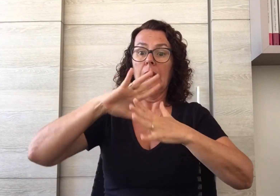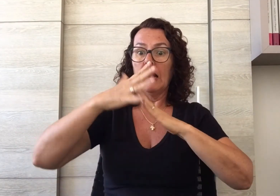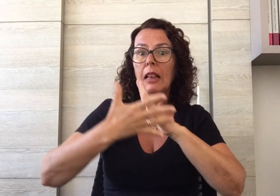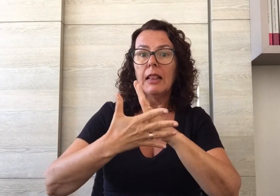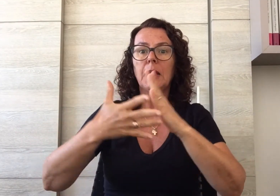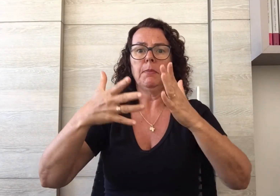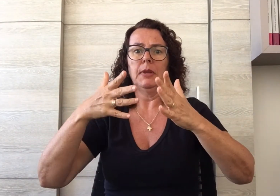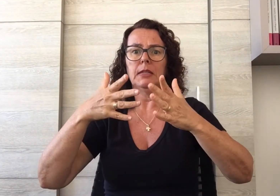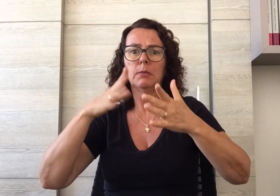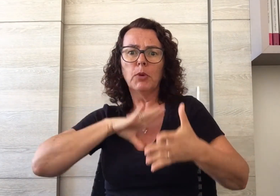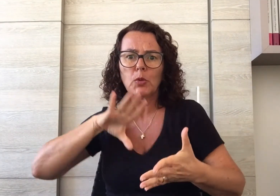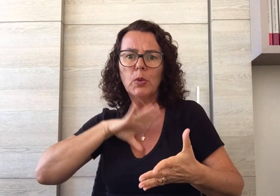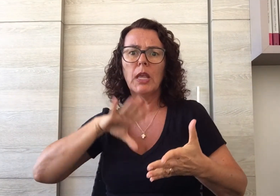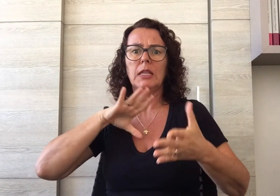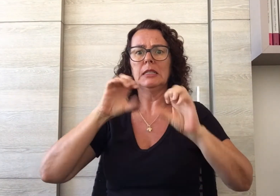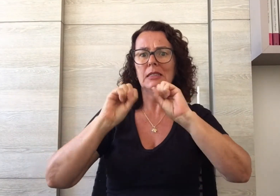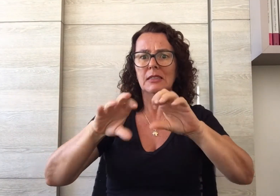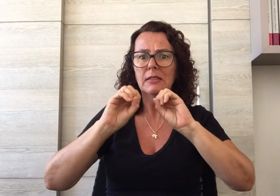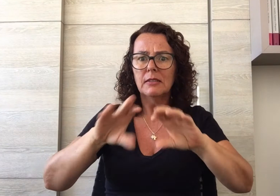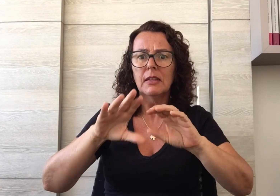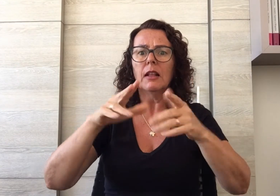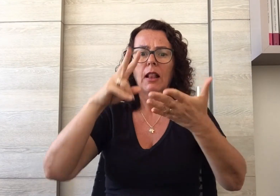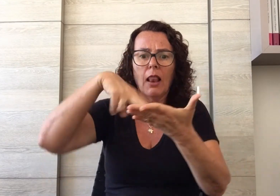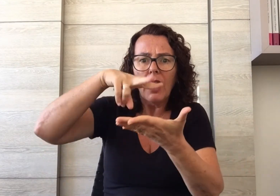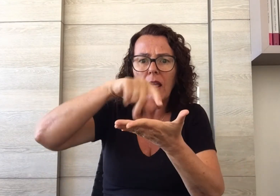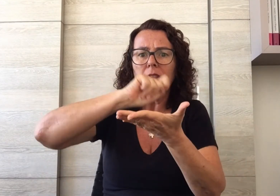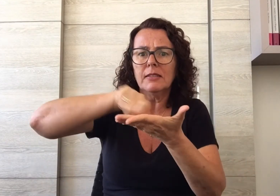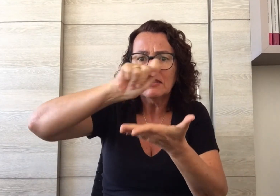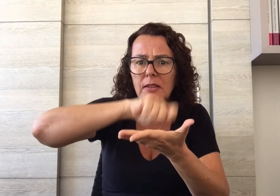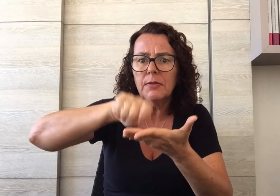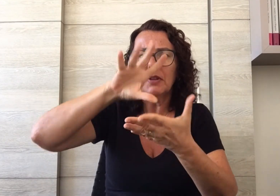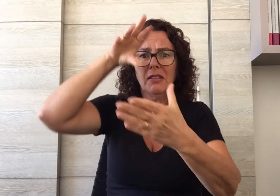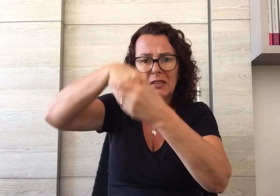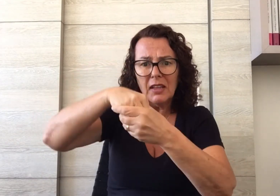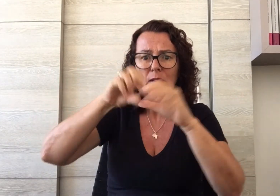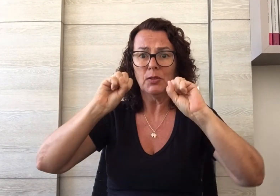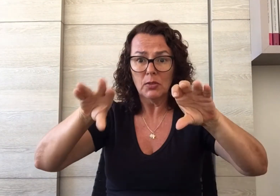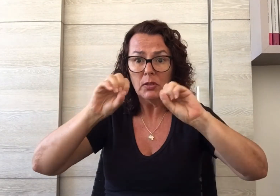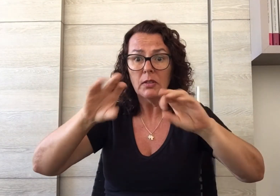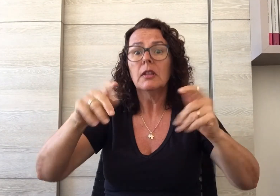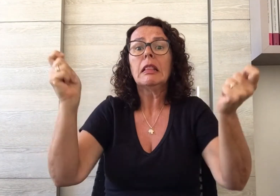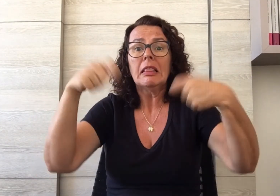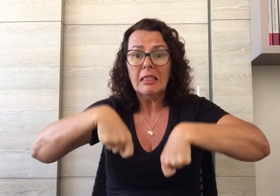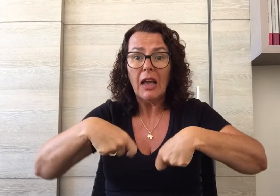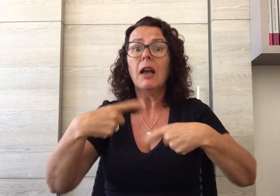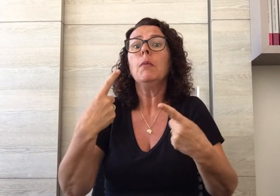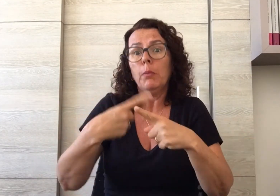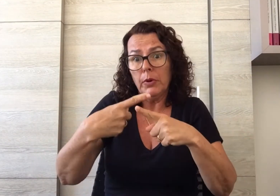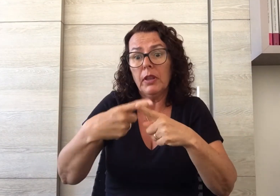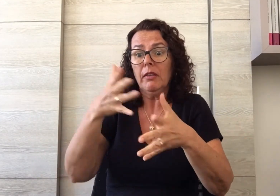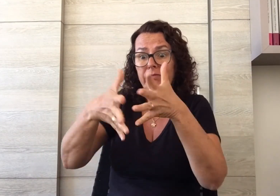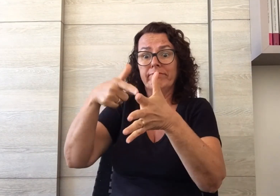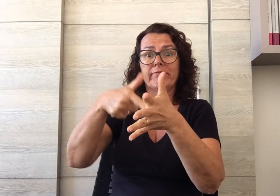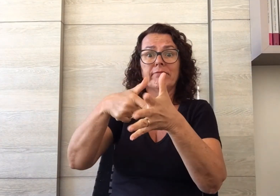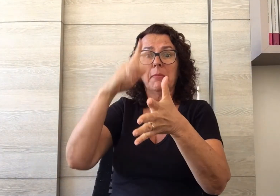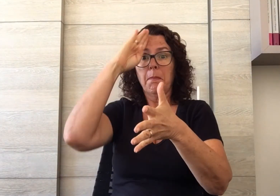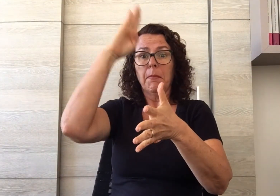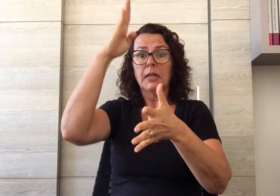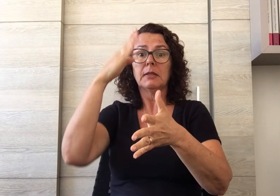educação mediada em Libras que ensinará a ler e escrever em Libras e em Português e talvez em outras línguas